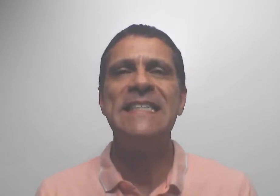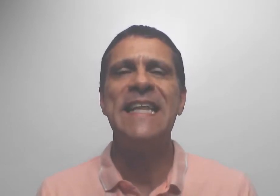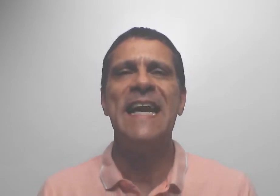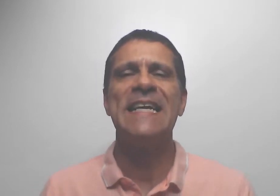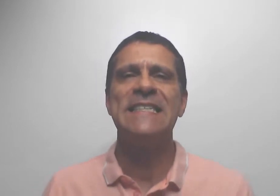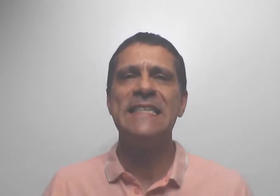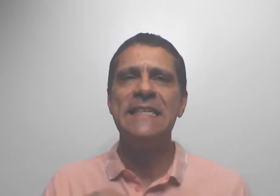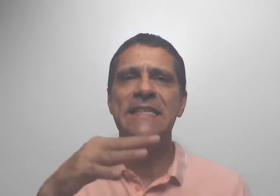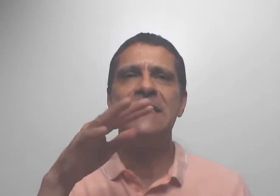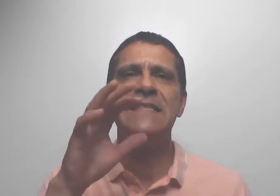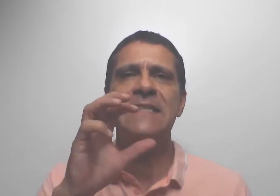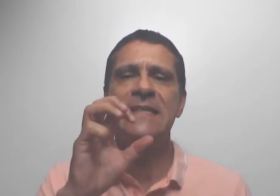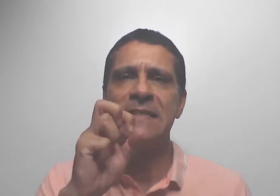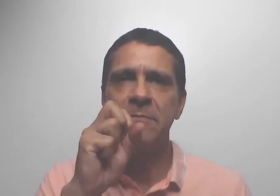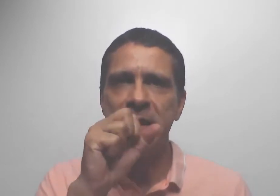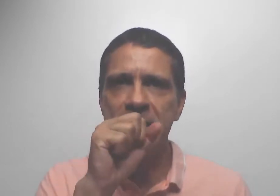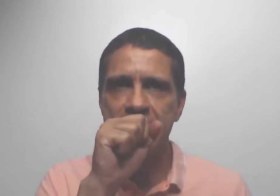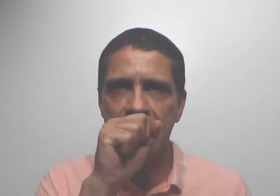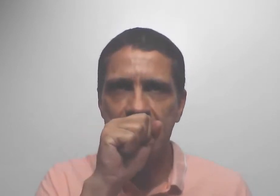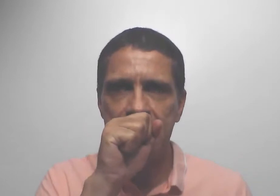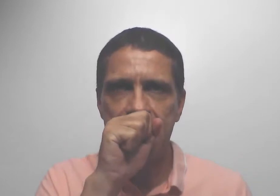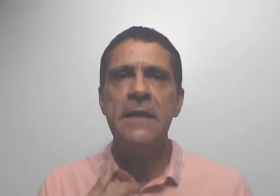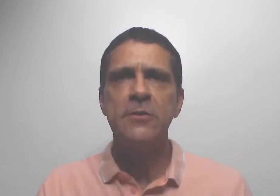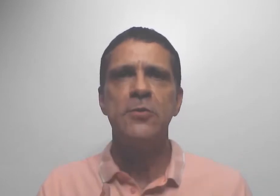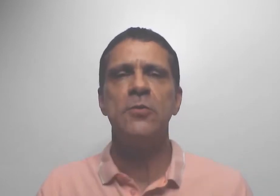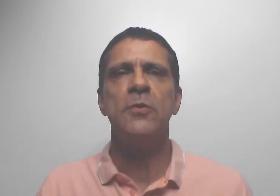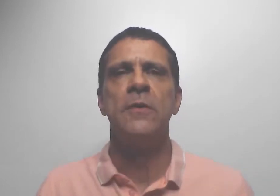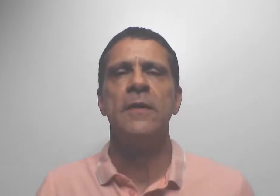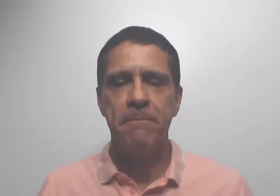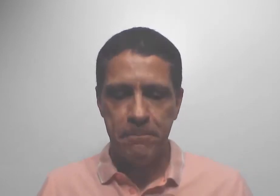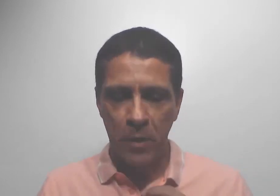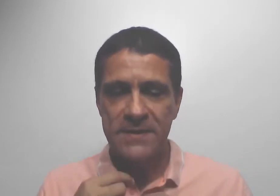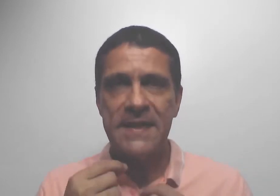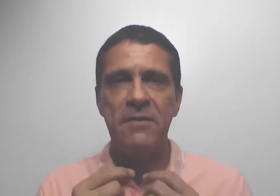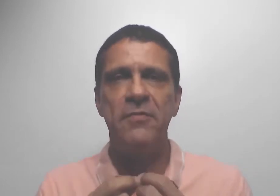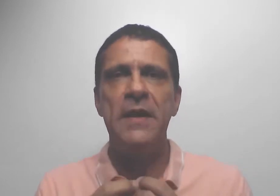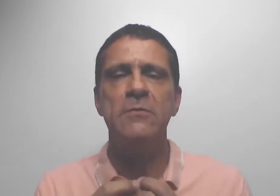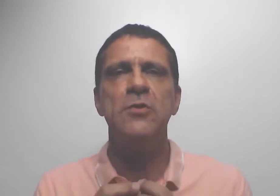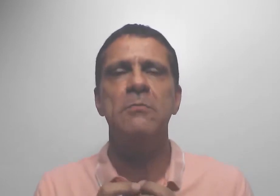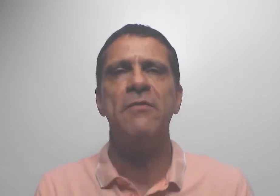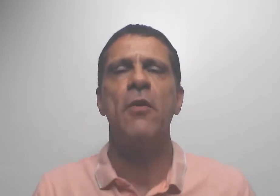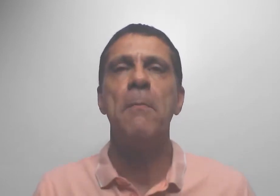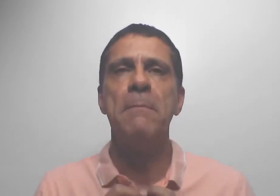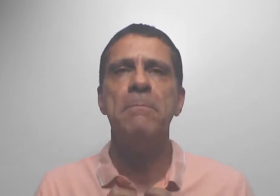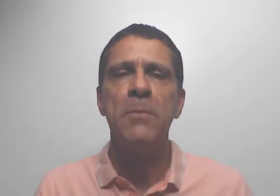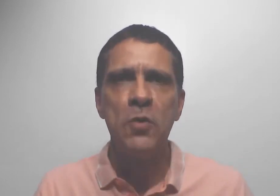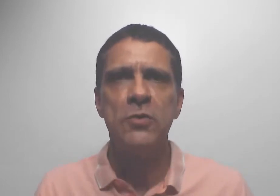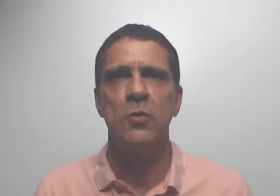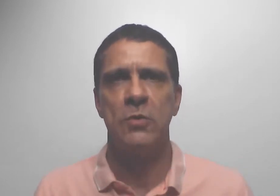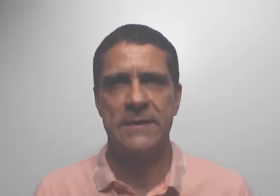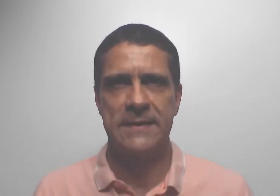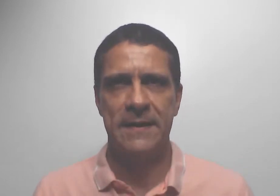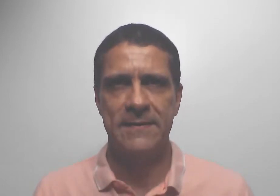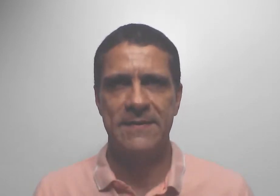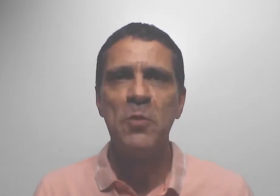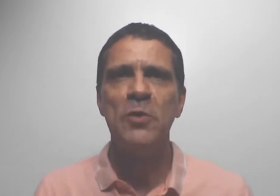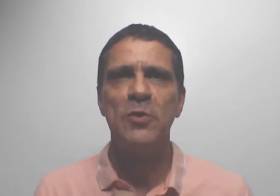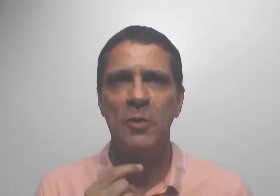interagir e de sensibilizar. E isso pode ser feito de uma forma muito consciente. Muito